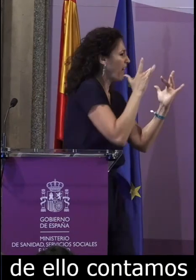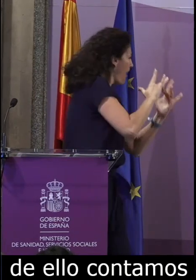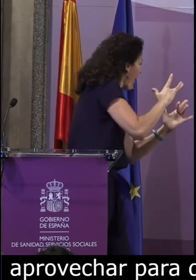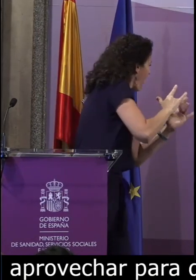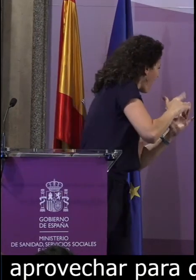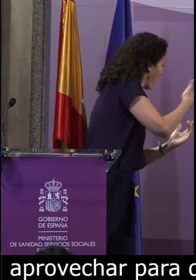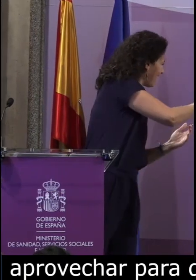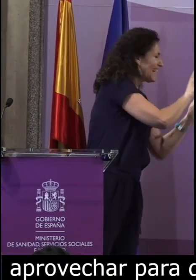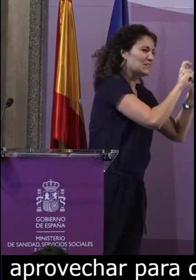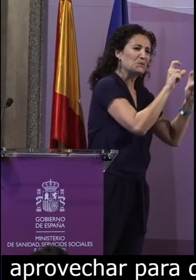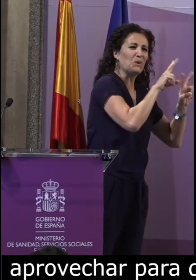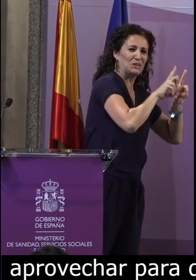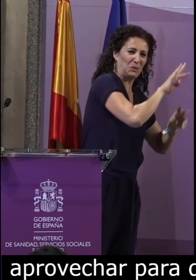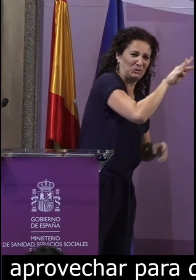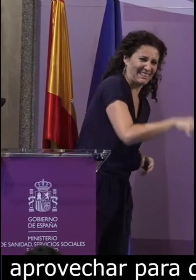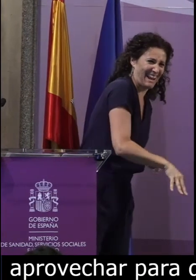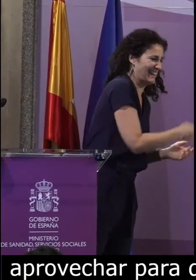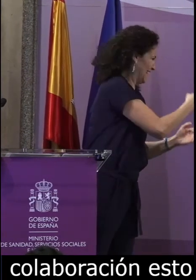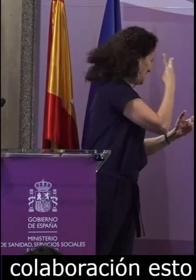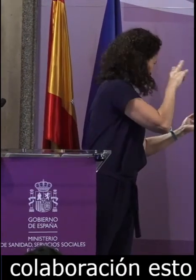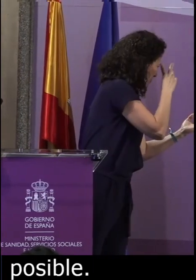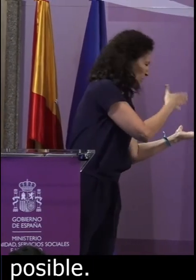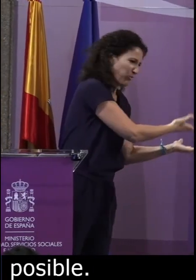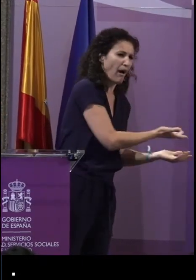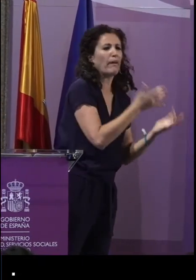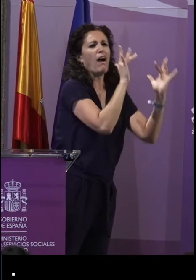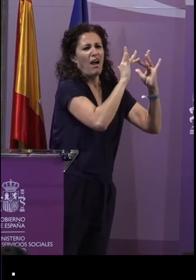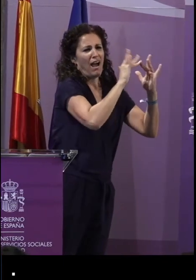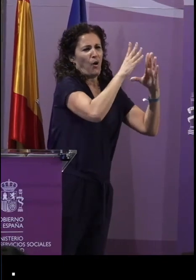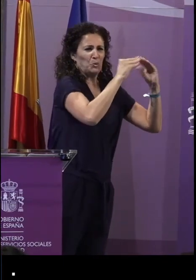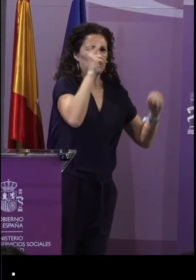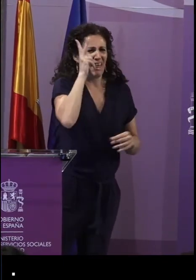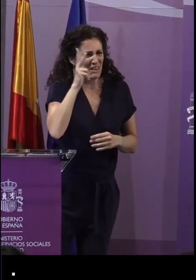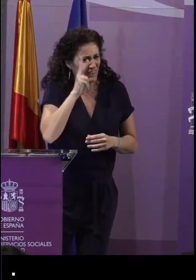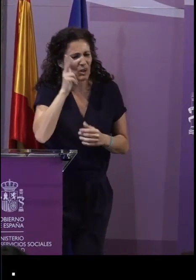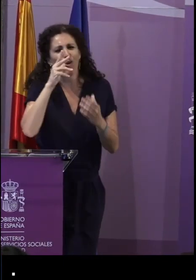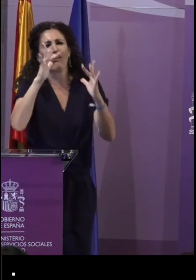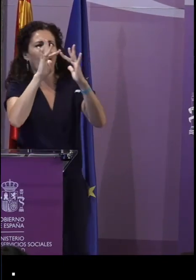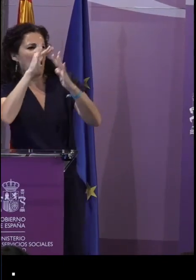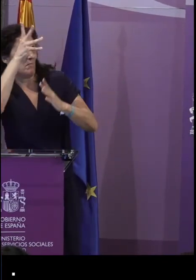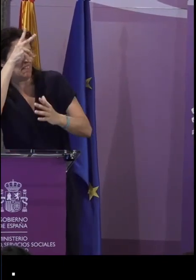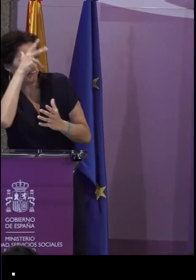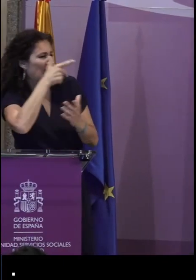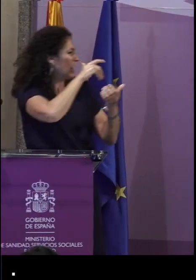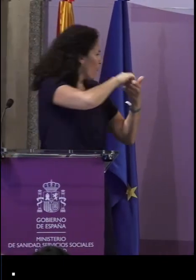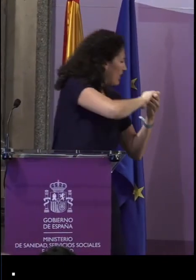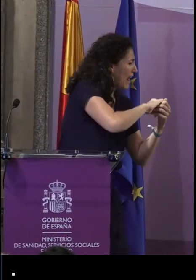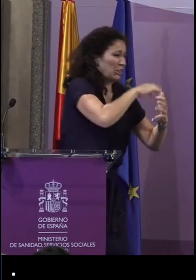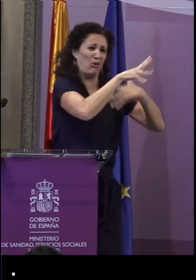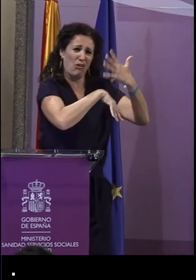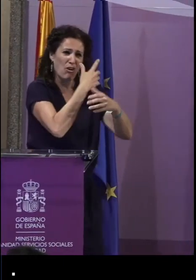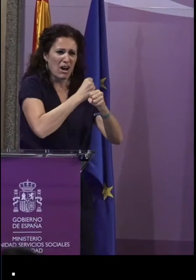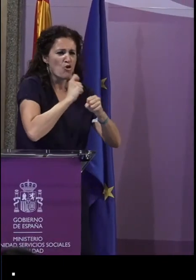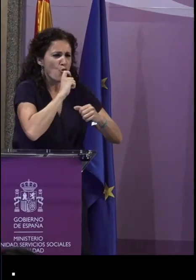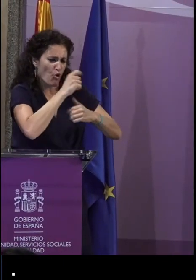En el 2016 también entramos en contacto con el Instituto de Estudios Catalanes, con la Universidad Pompiofabla, la Universidad de Vigo,